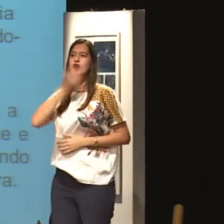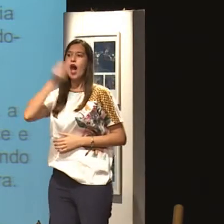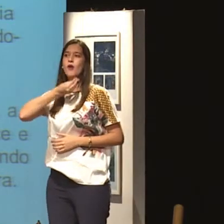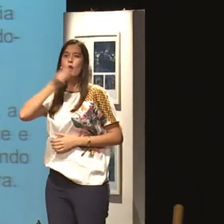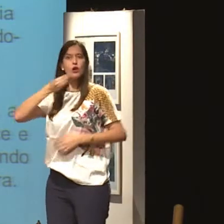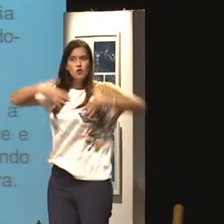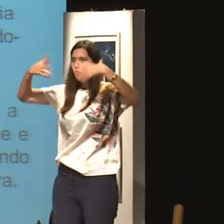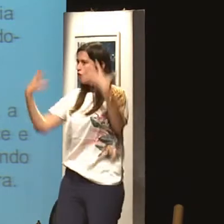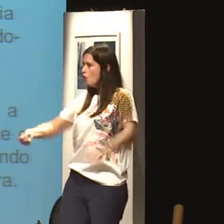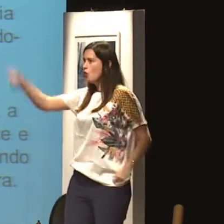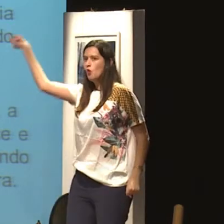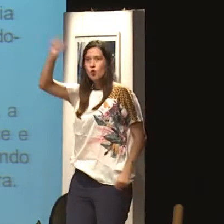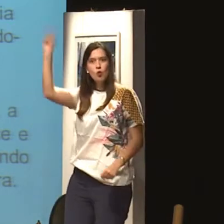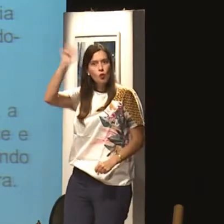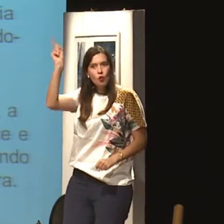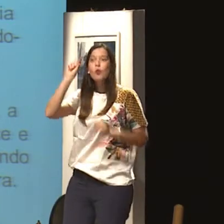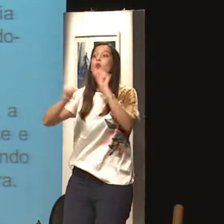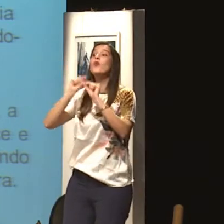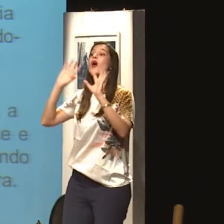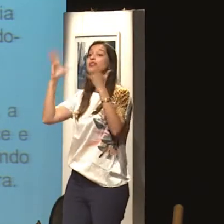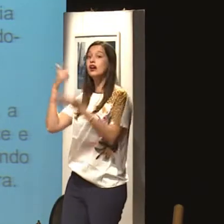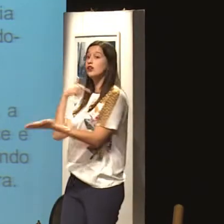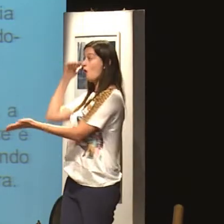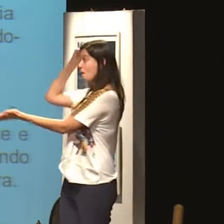me largar, parece que eu sou fraco. Então, eu não quero, eu não aceito o fim do relacionamento.